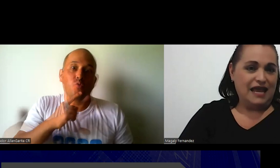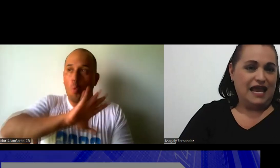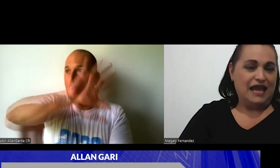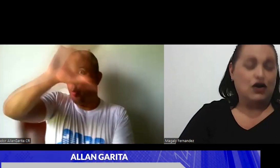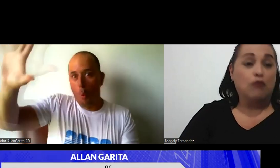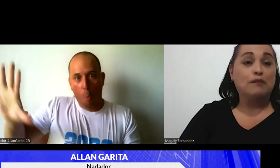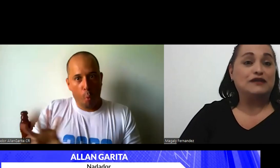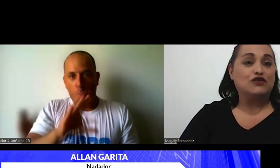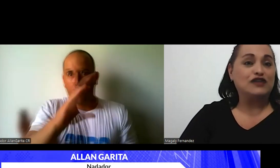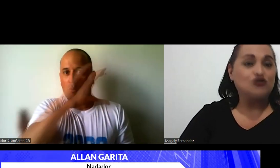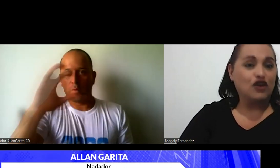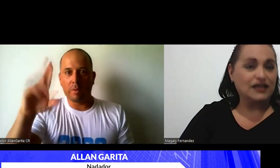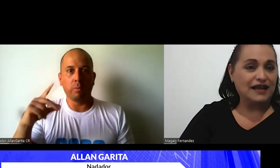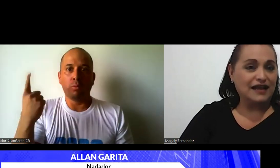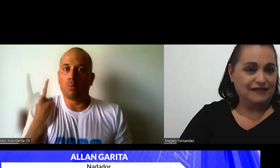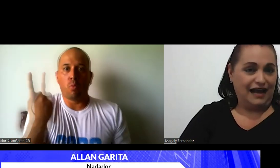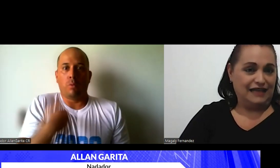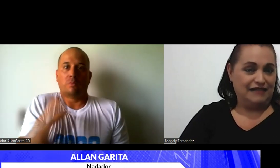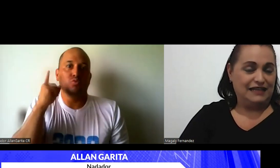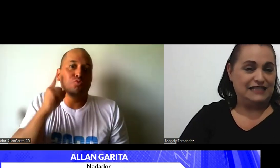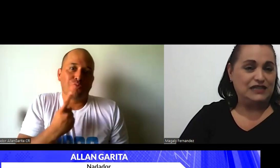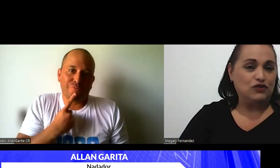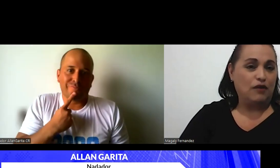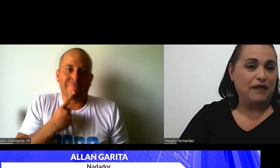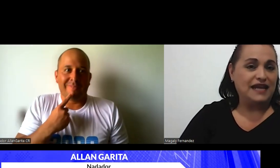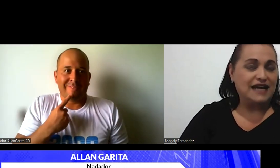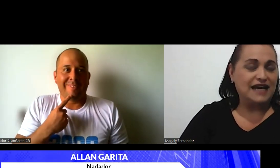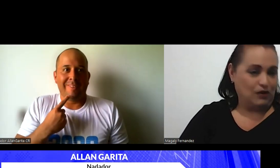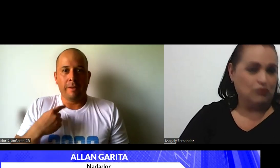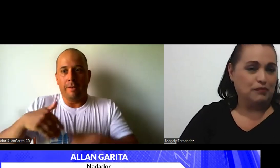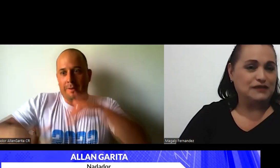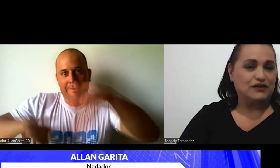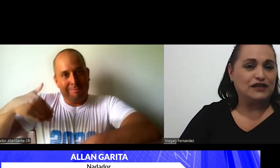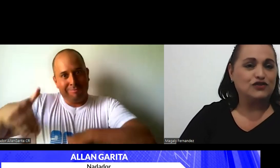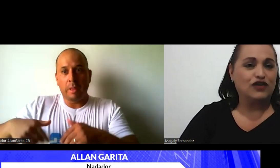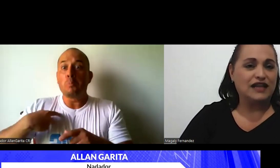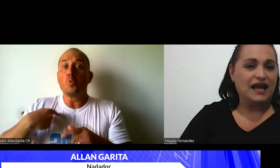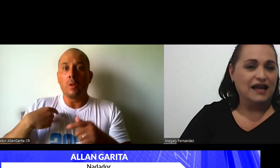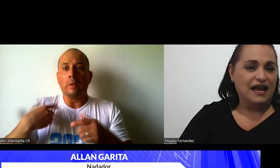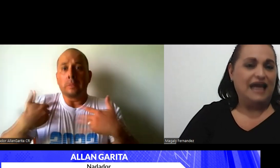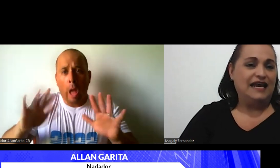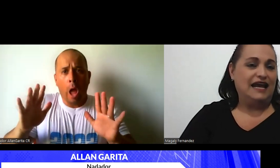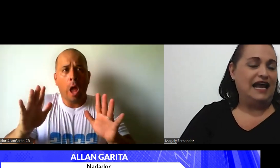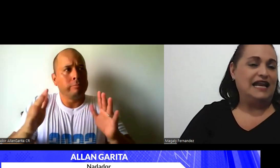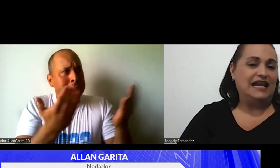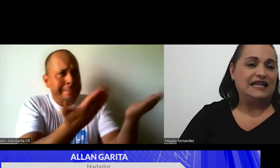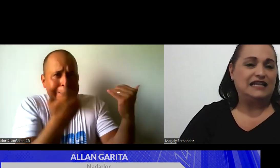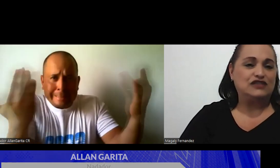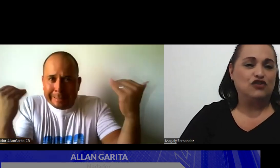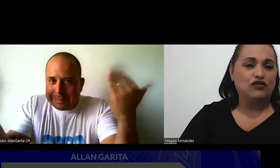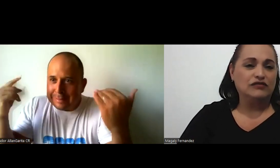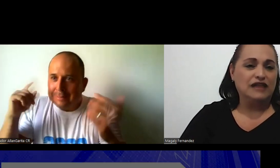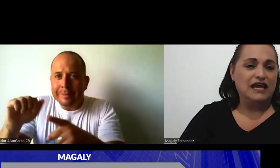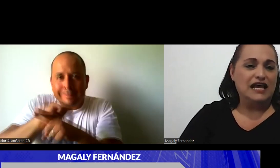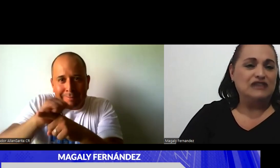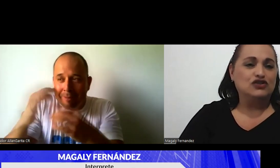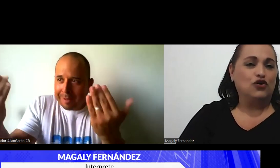como persona sorda a nivel de Centroamérica, como persona sorda en la natación. Yo